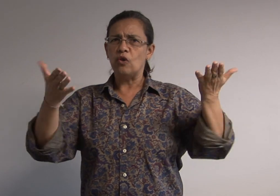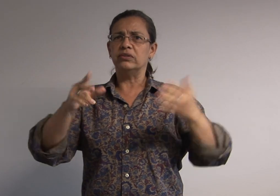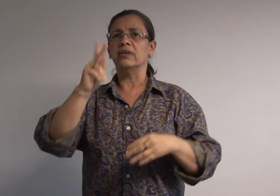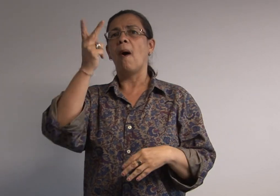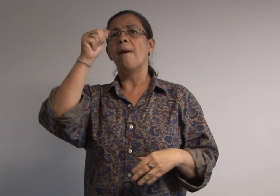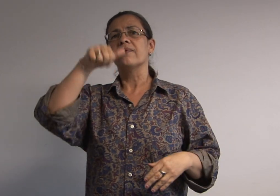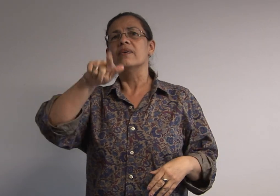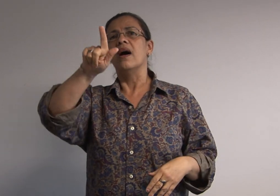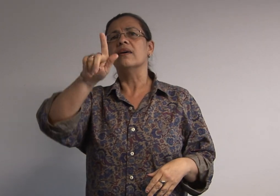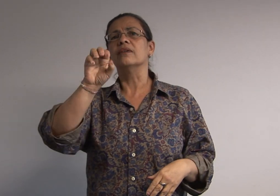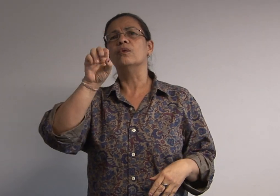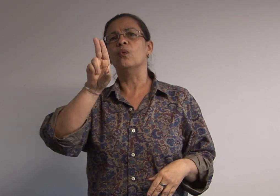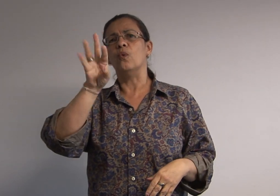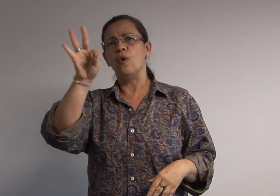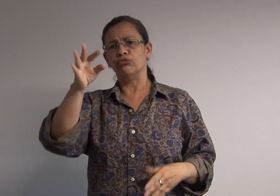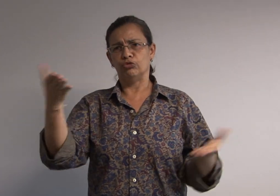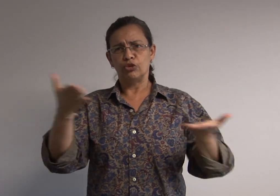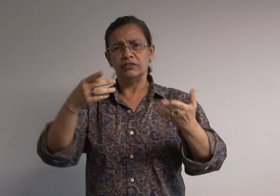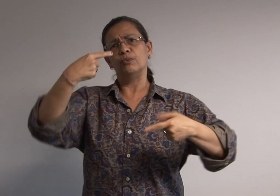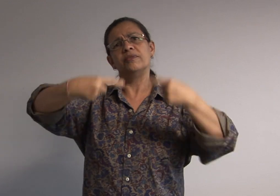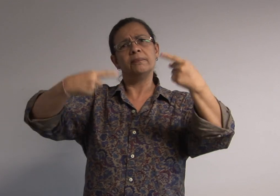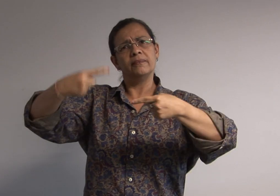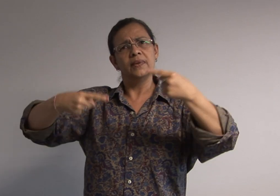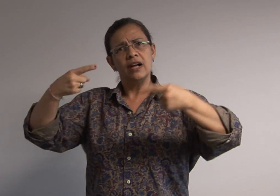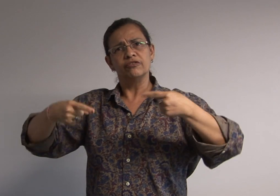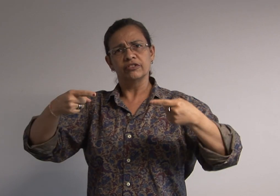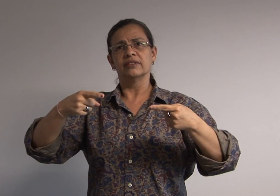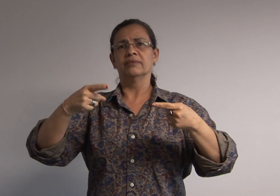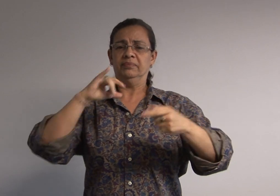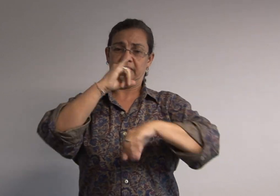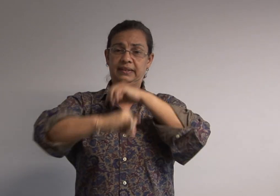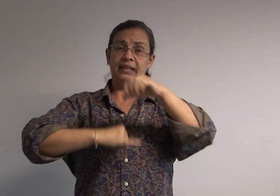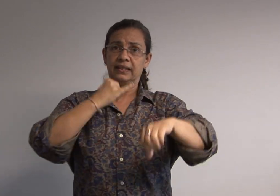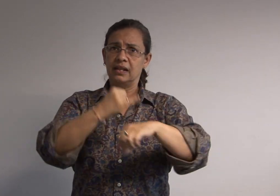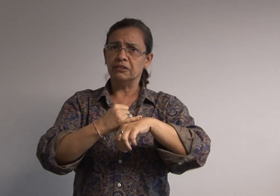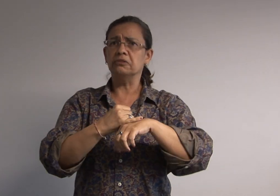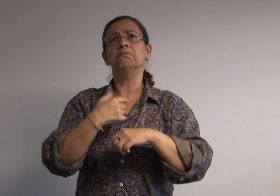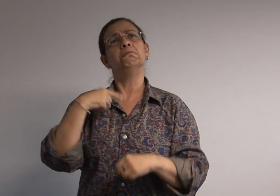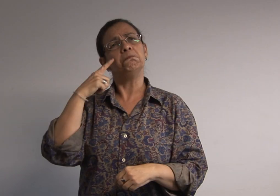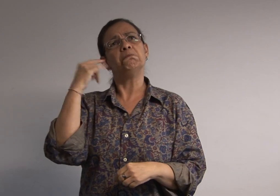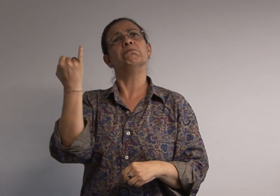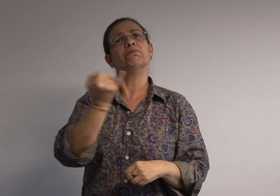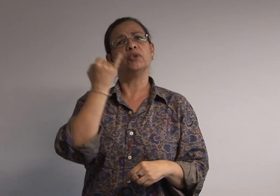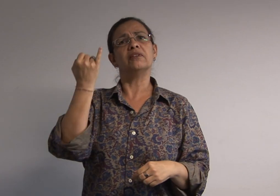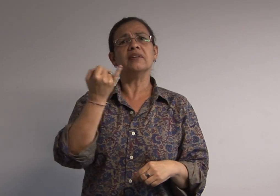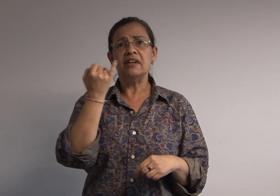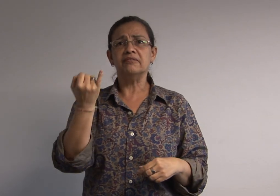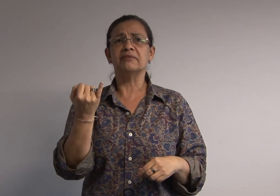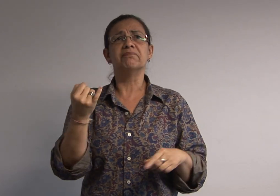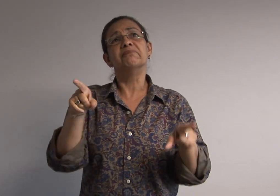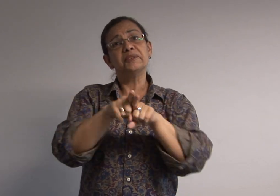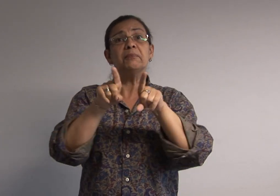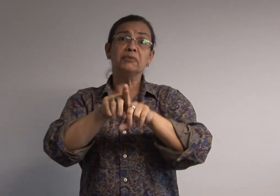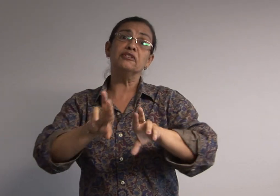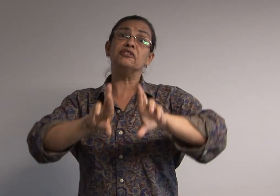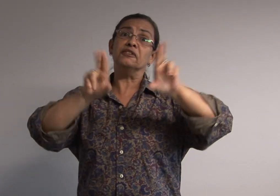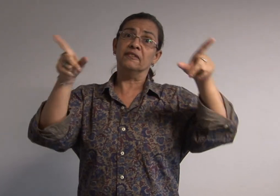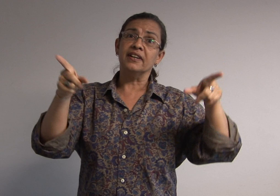Olá, tudo bem? Eu estou aqui para fazer uma avaliação do Hangout que acabou de acontecer agora, falando sobre acessibilidade para